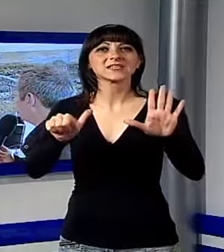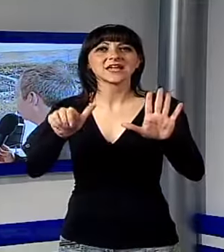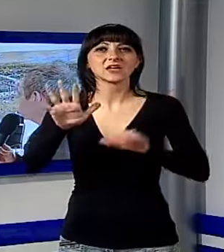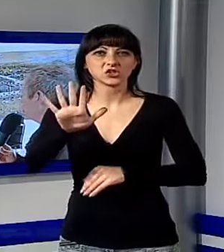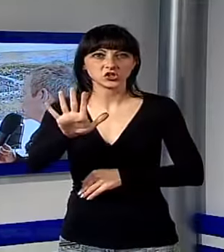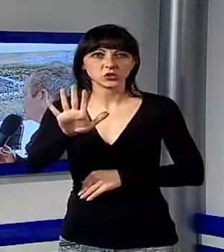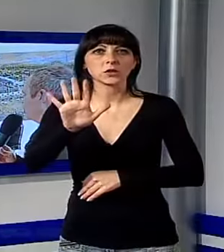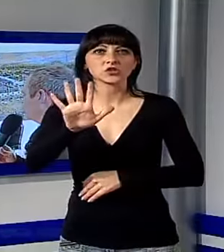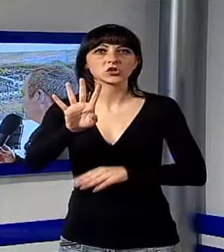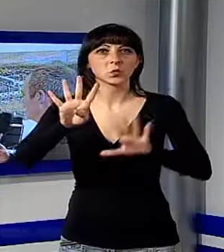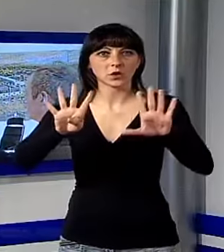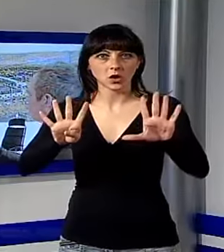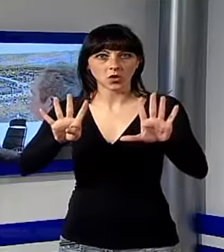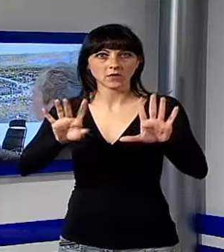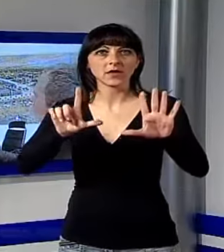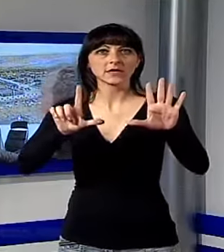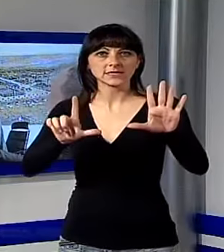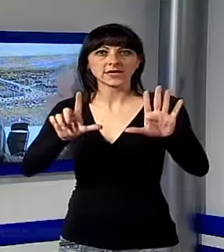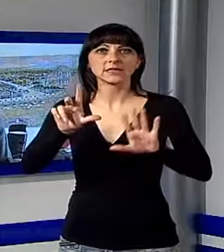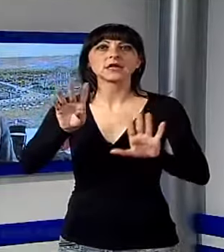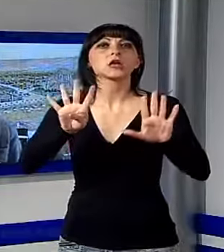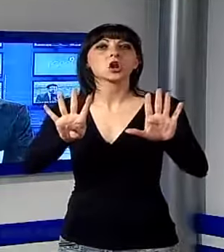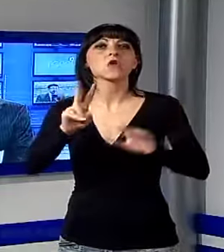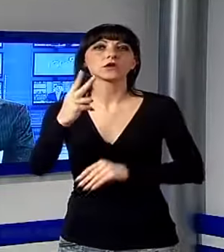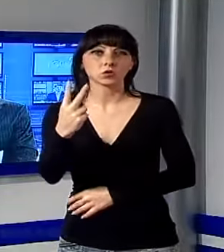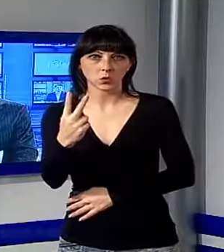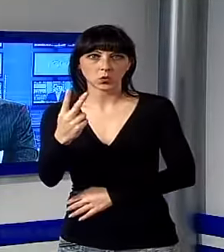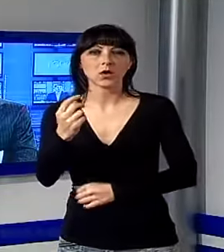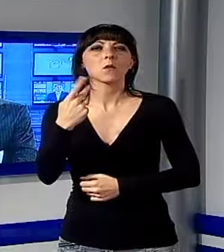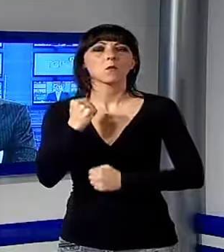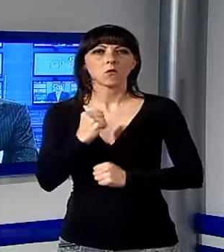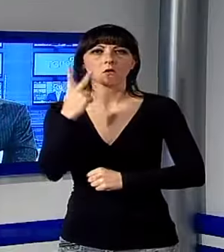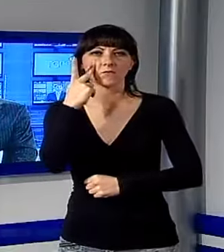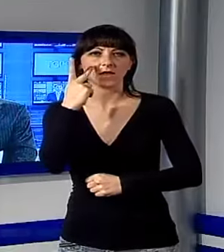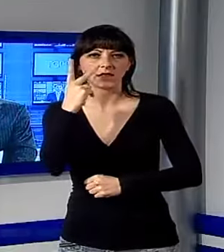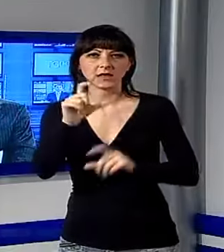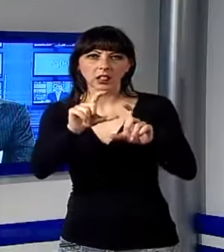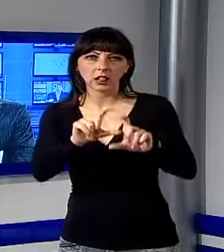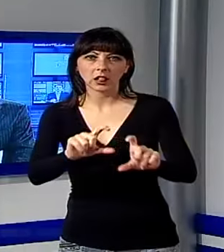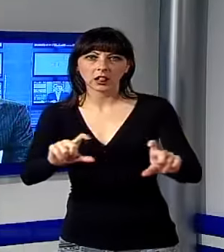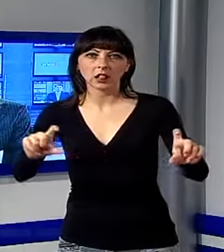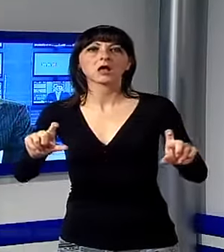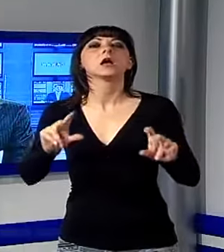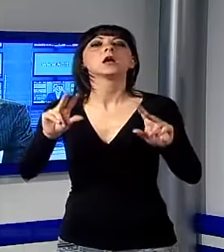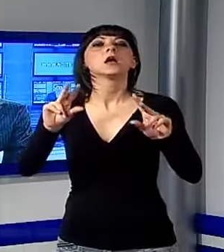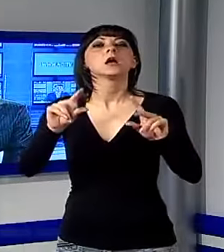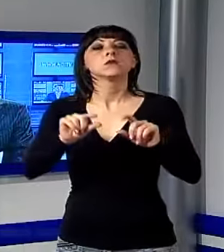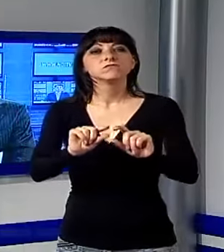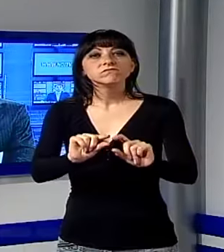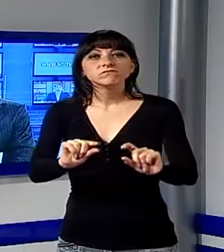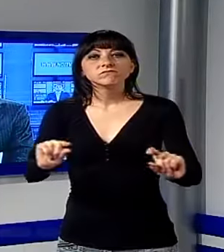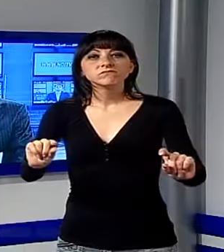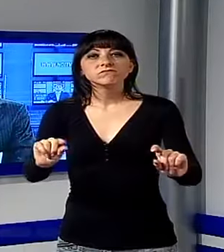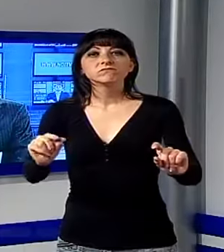59 792 numero che potete vedere anche in sovraimpressione nelle news che scorrono